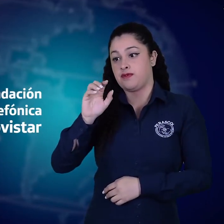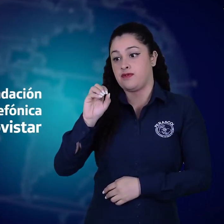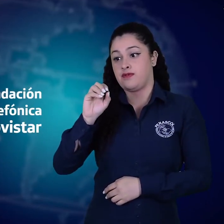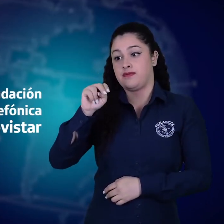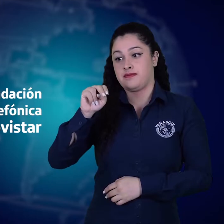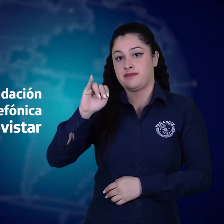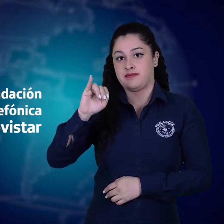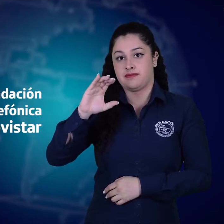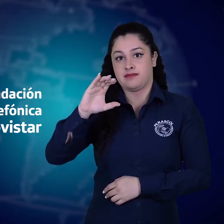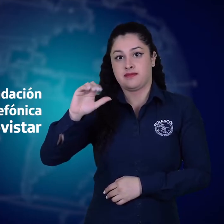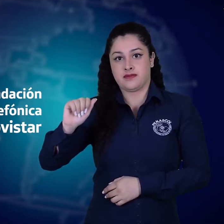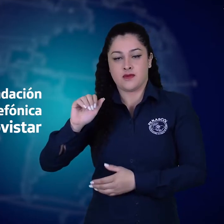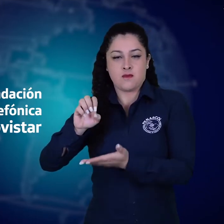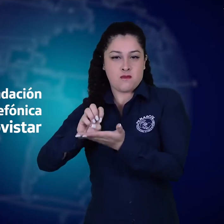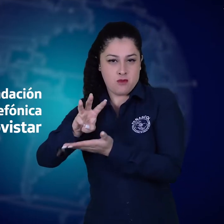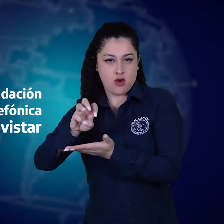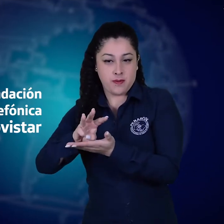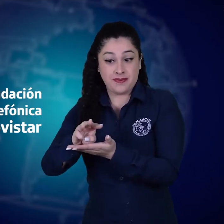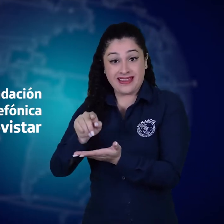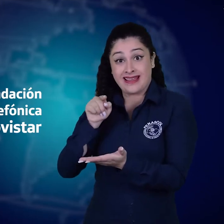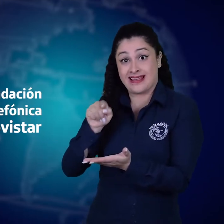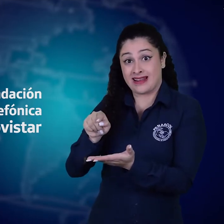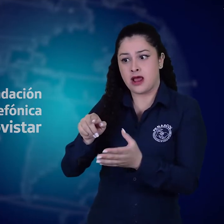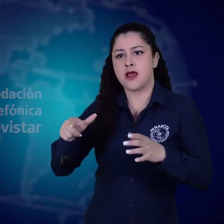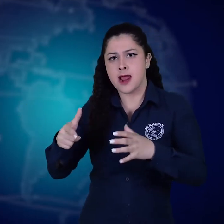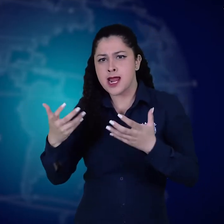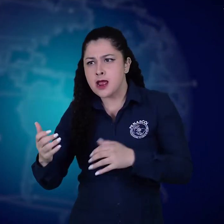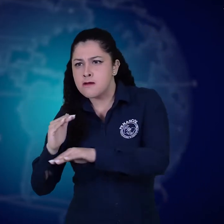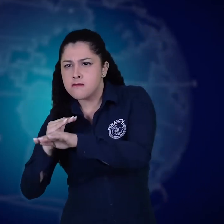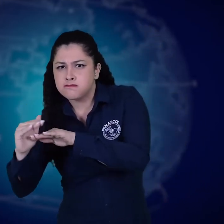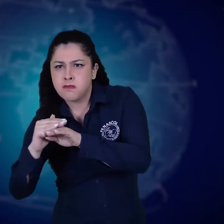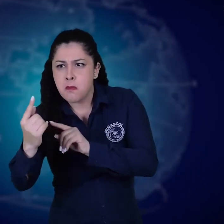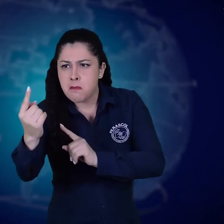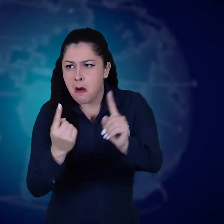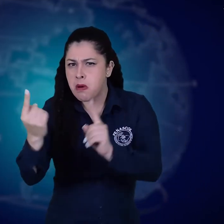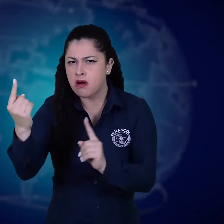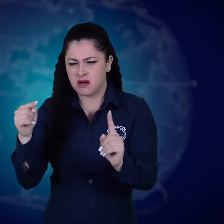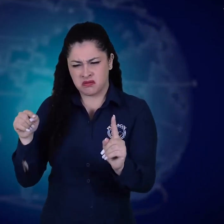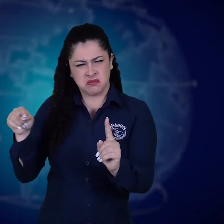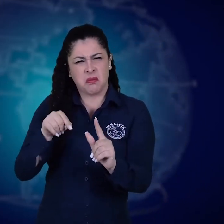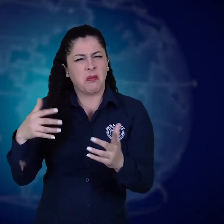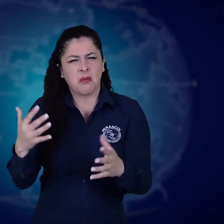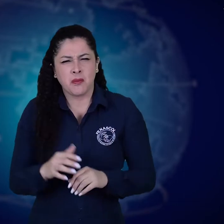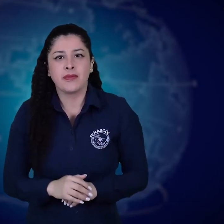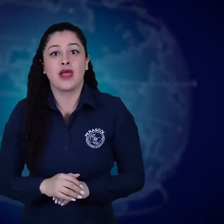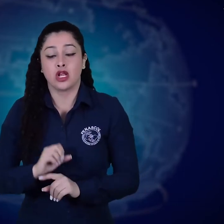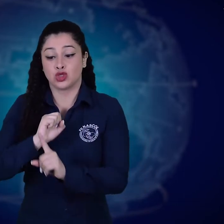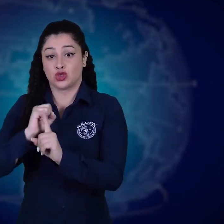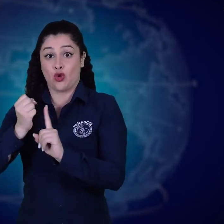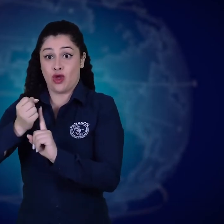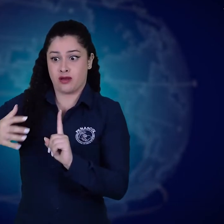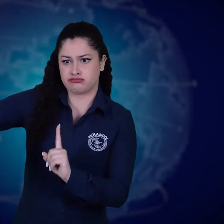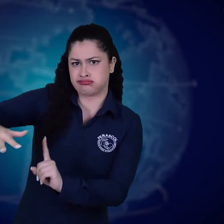invitó a representantes de diferentes contextos sociales